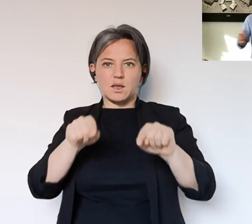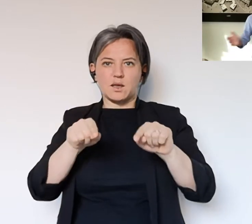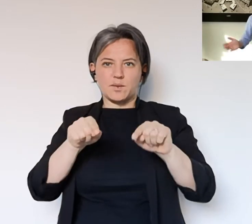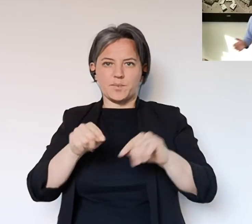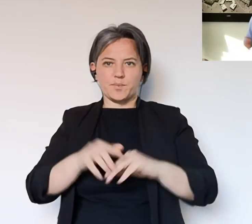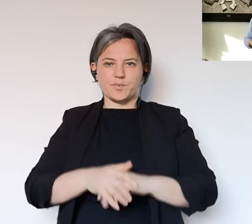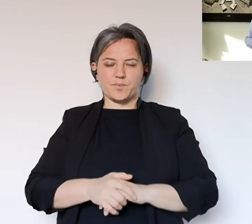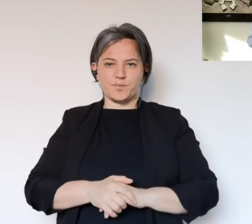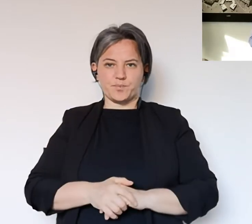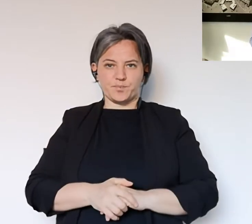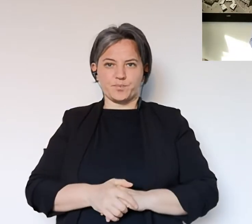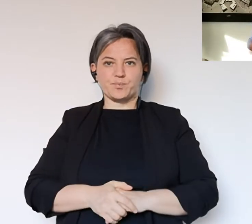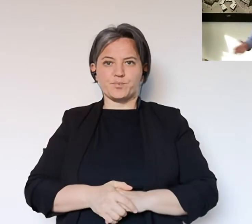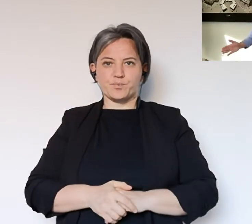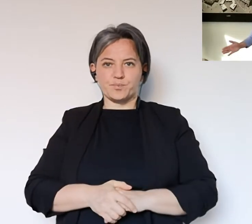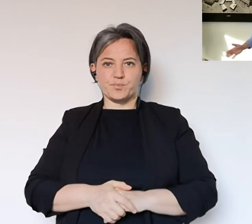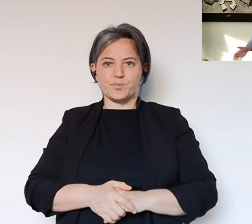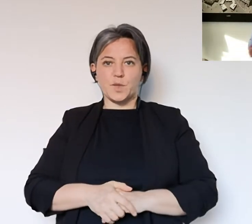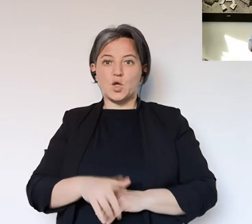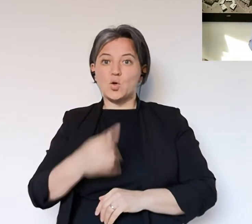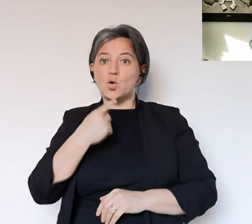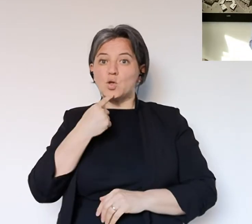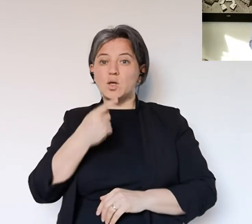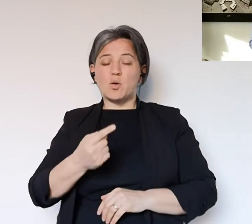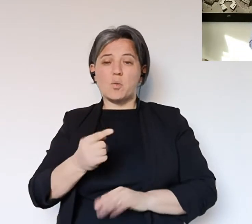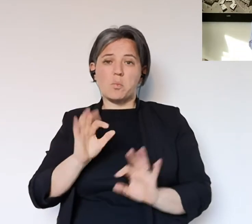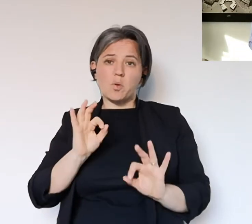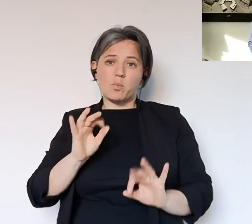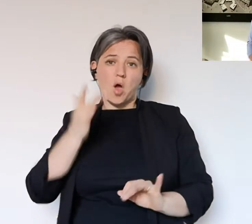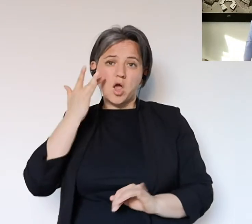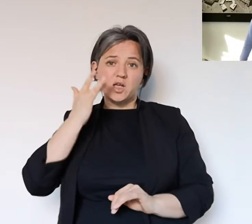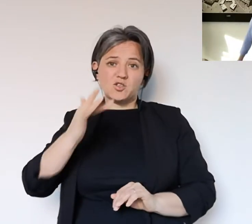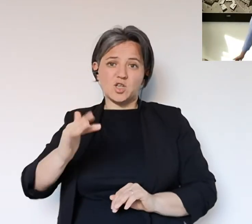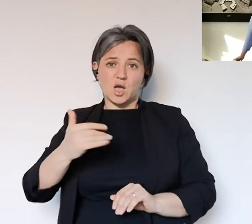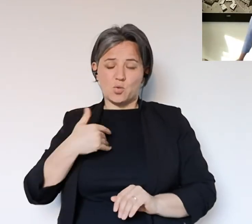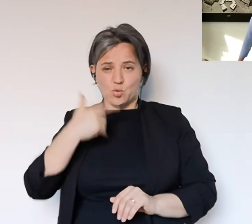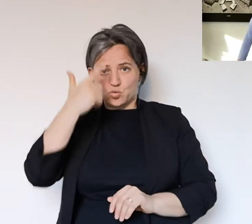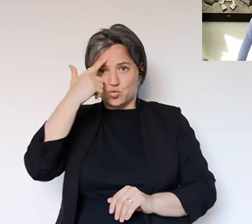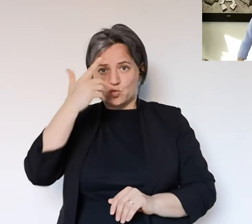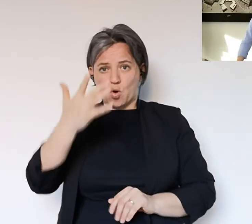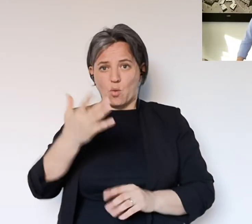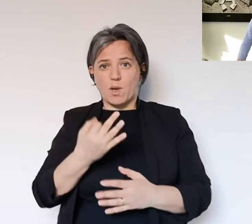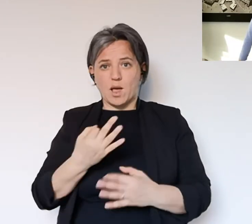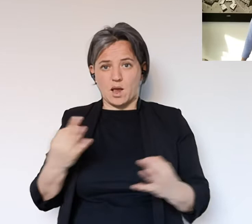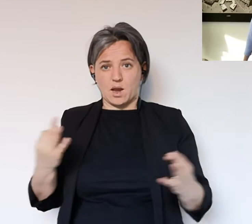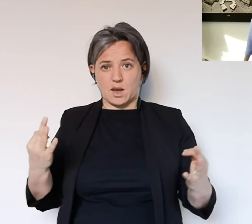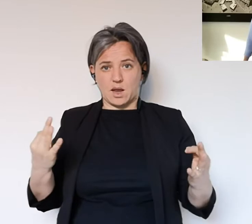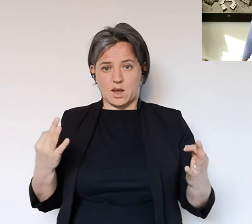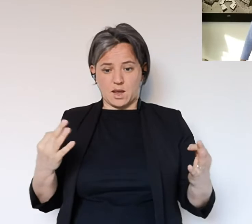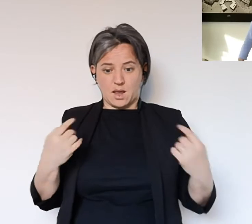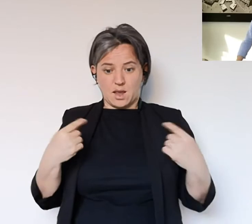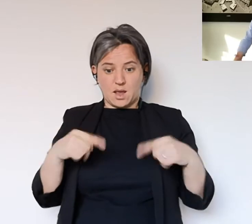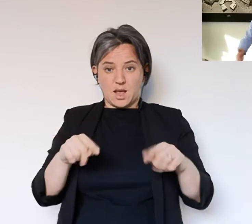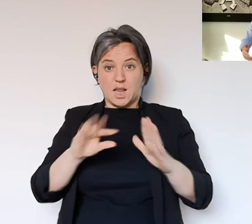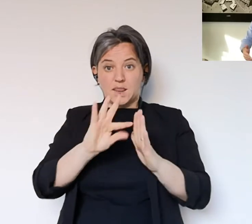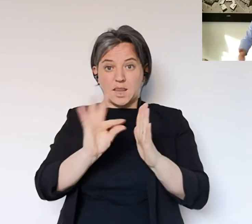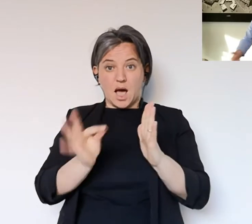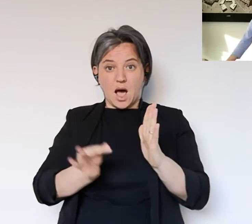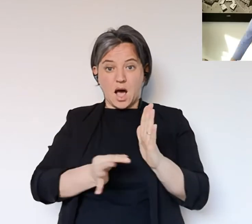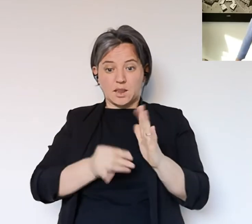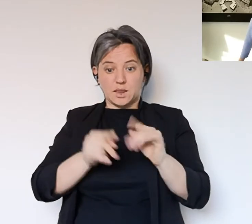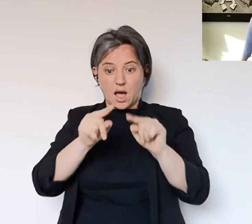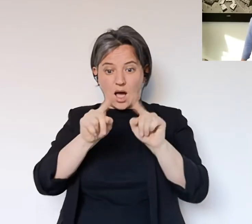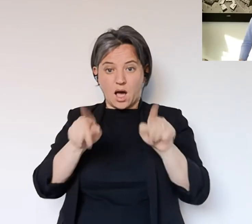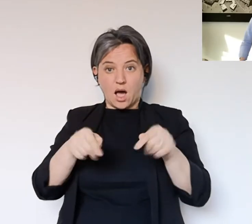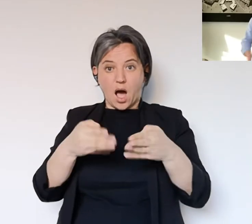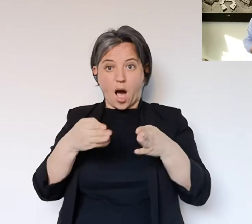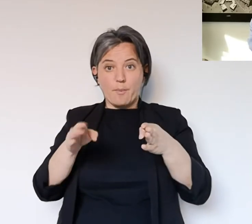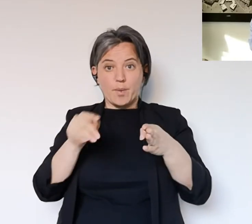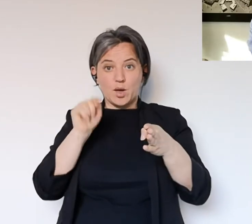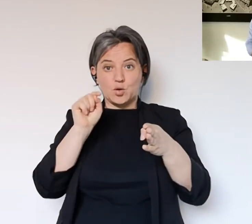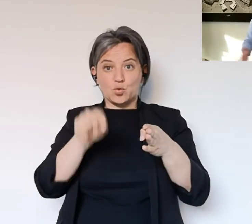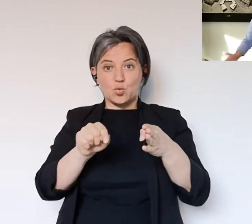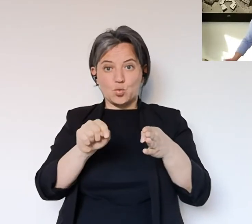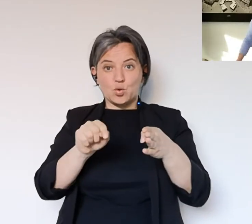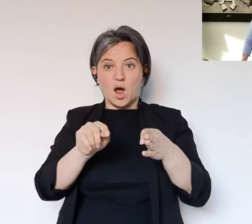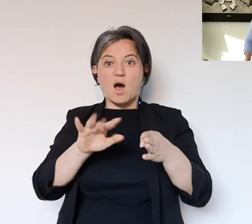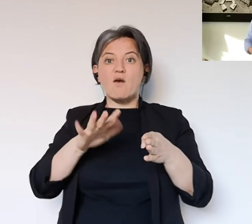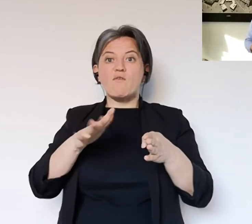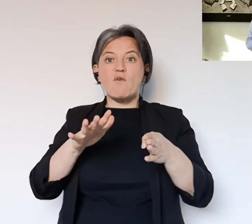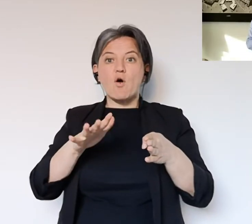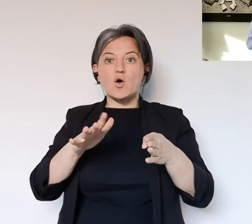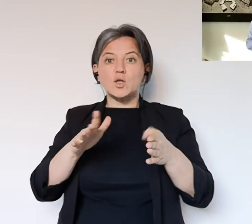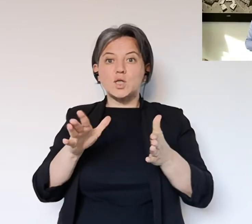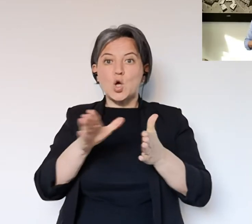Ecco, è il grande timore, ma io lo dico con, mi permettete, la dico quasi con ingenuità, sapendo